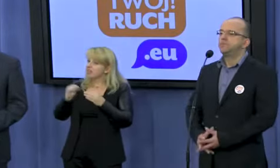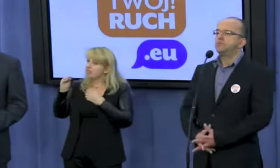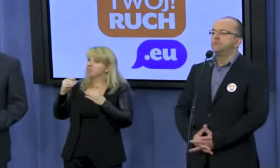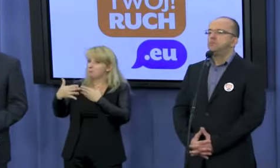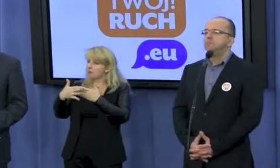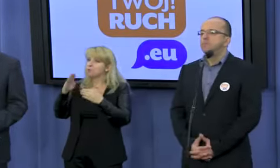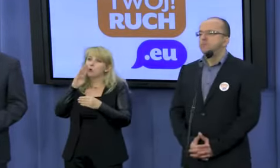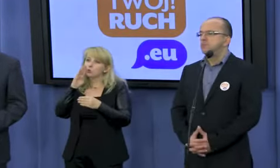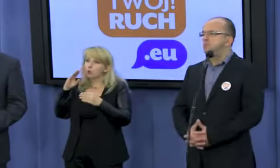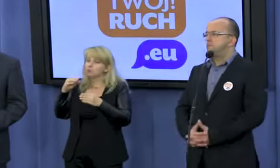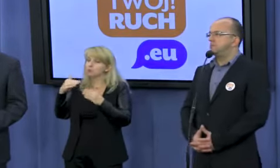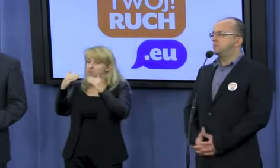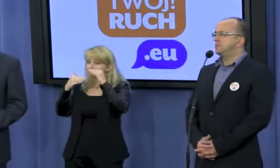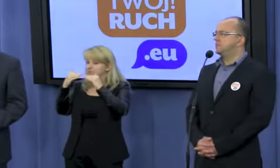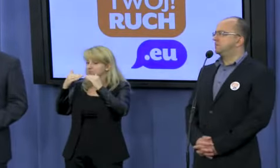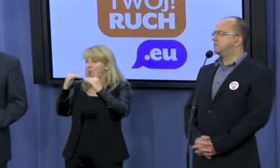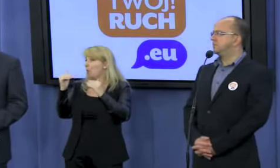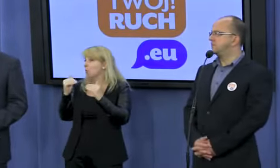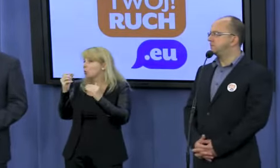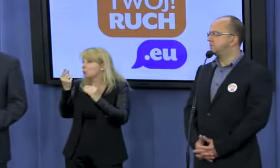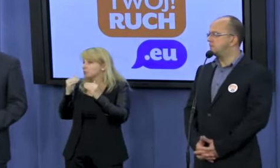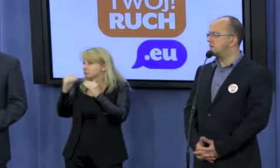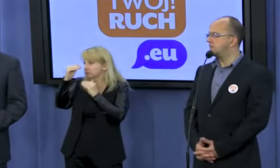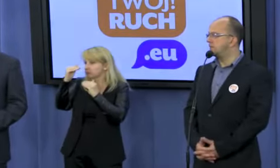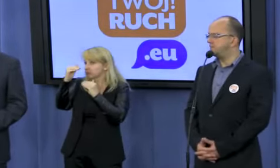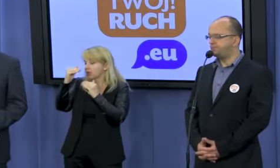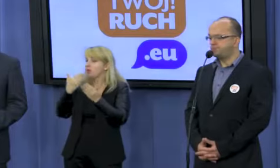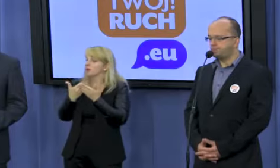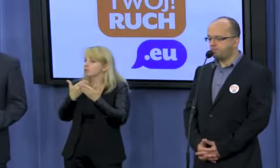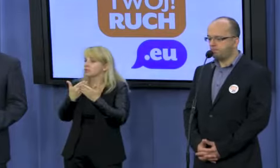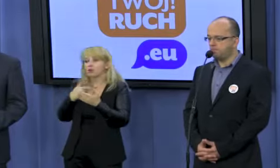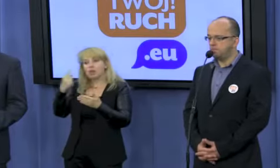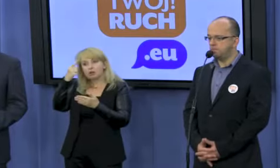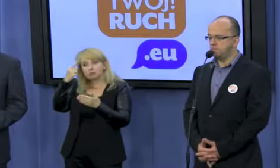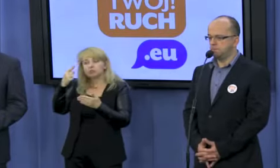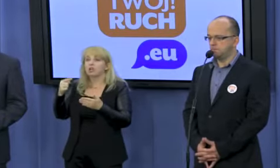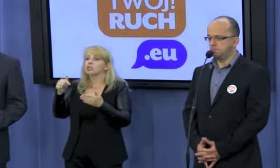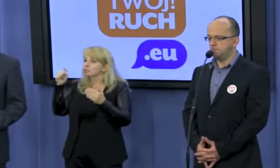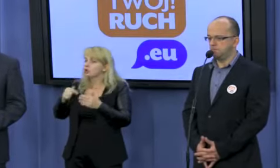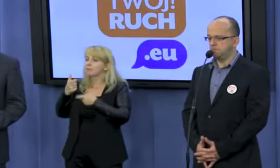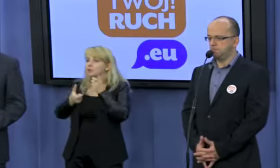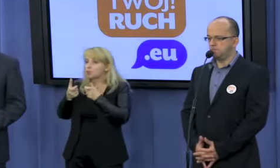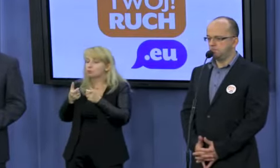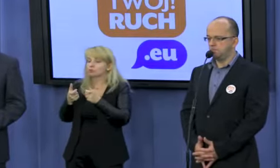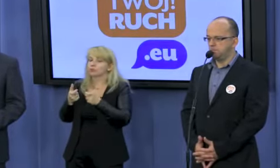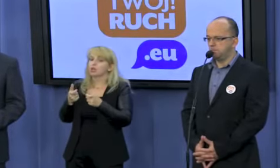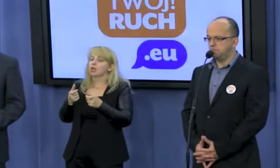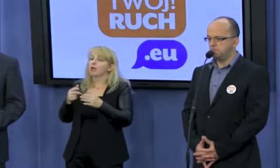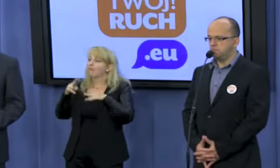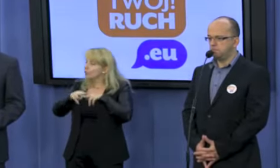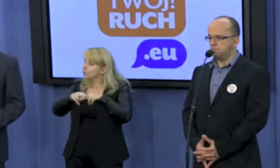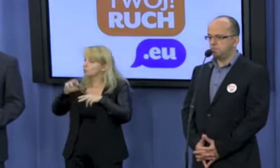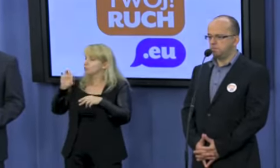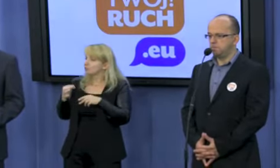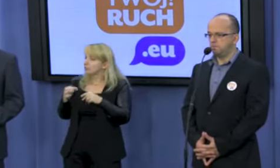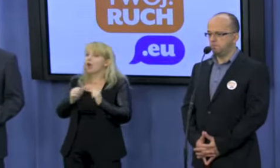zbliżona, jeżeli nie większa. W związku z tym niezbędne jest podjęcie tych kroków, żeby zapewnić ofiarom, które nawet